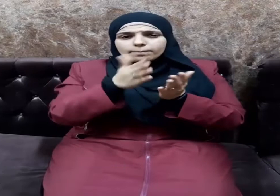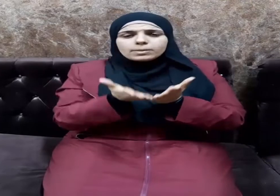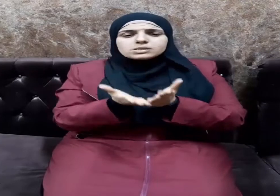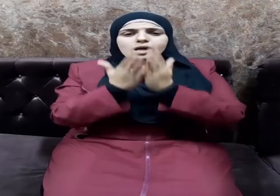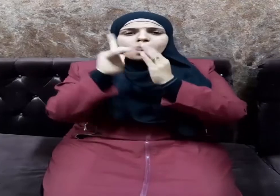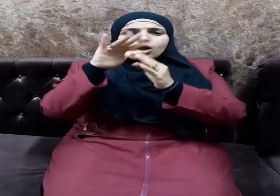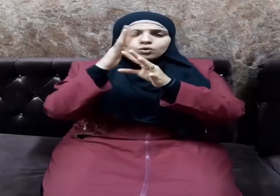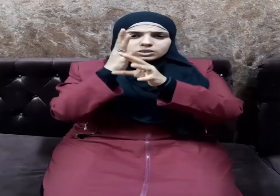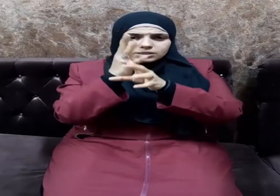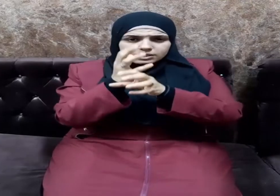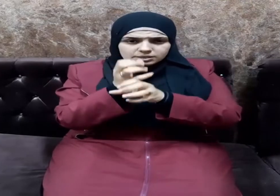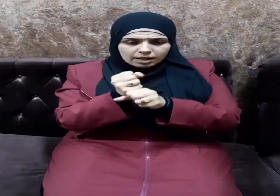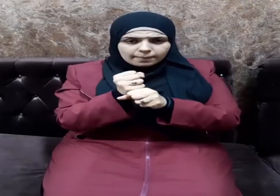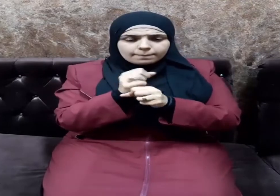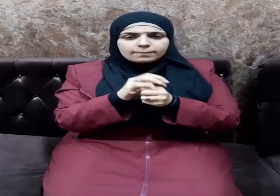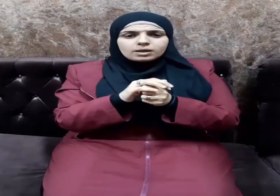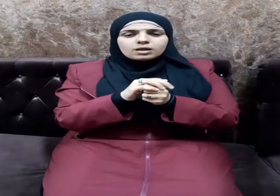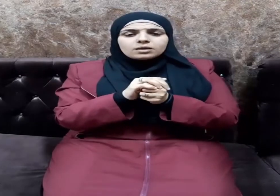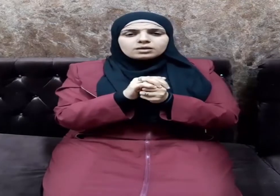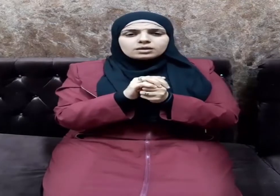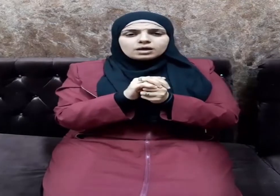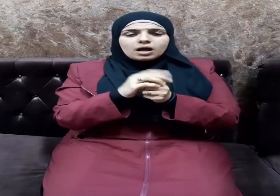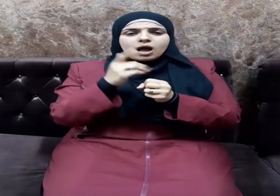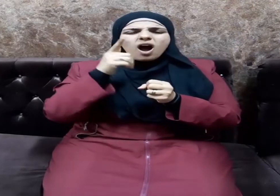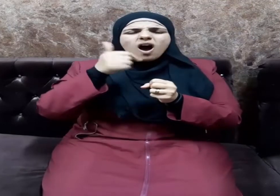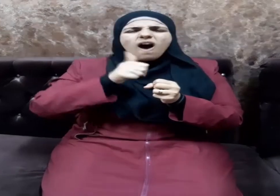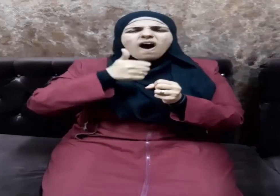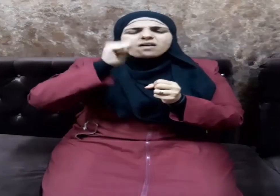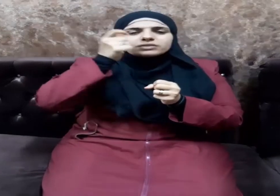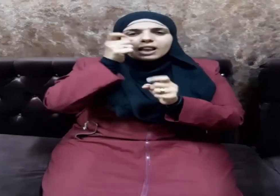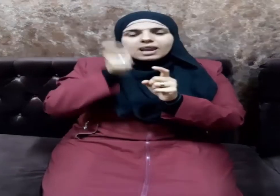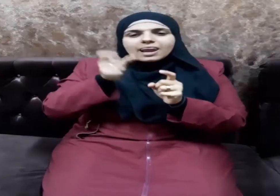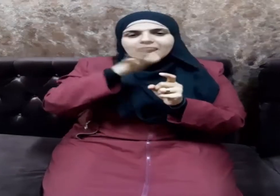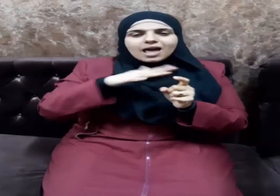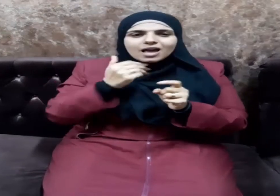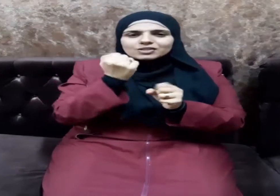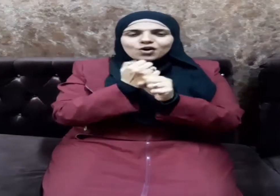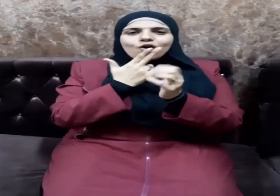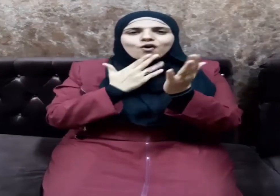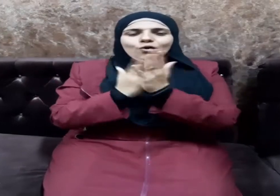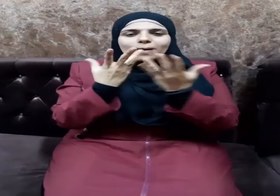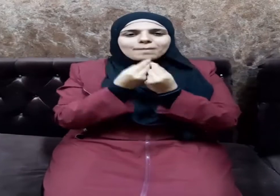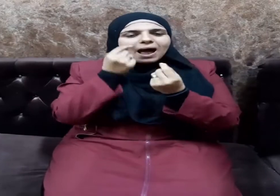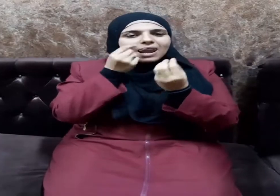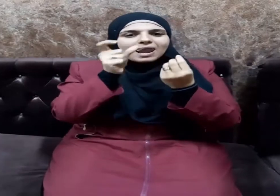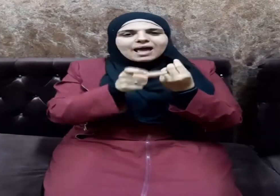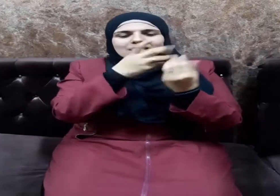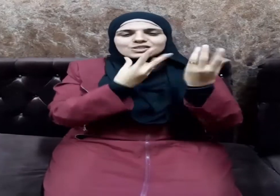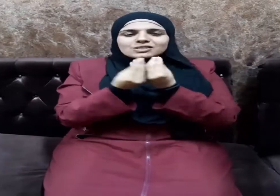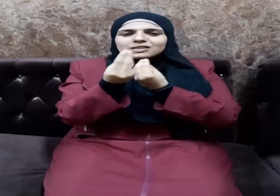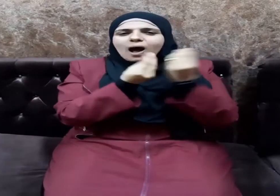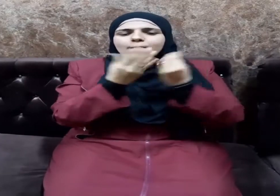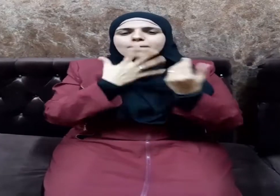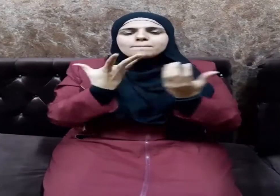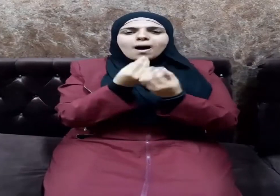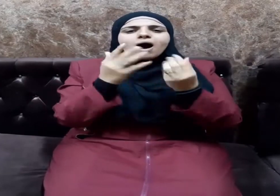صلى الله عليه وسلم أحسن الناس خلقا مع الناس جميعا ومع أصحابه